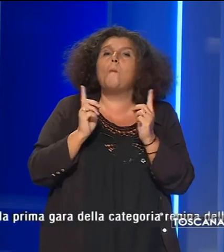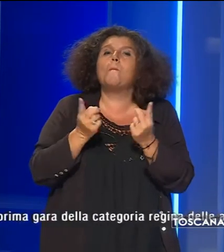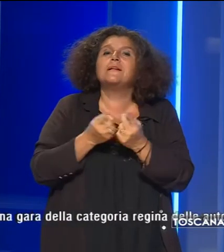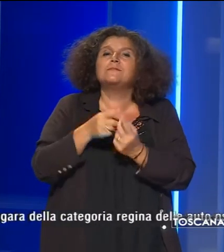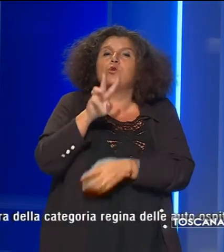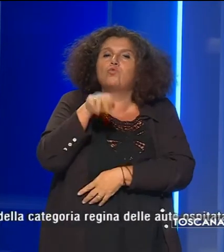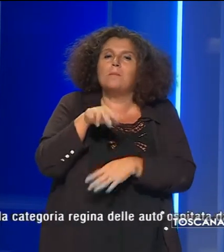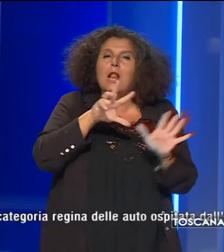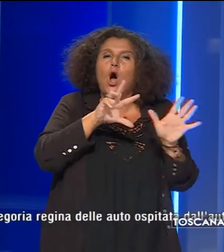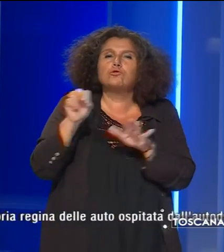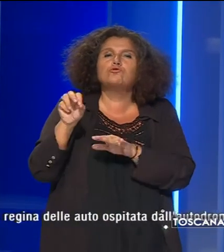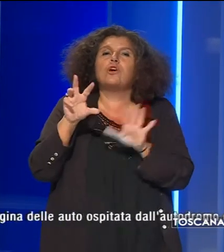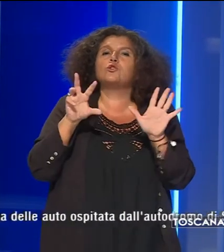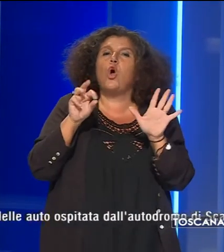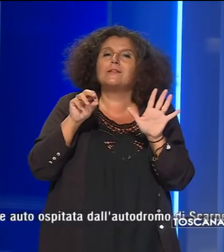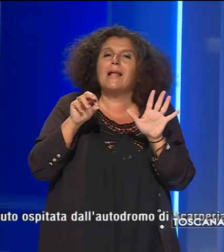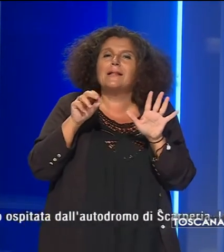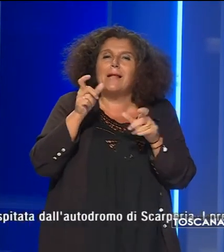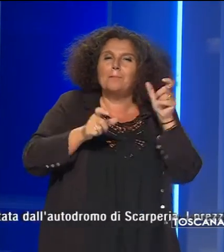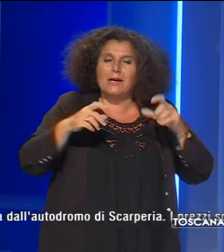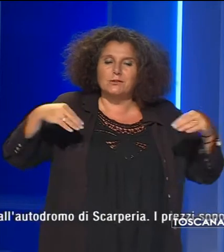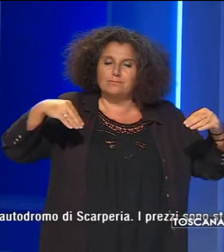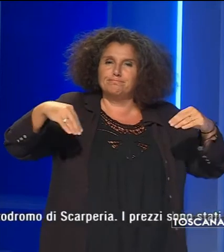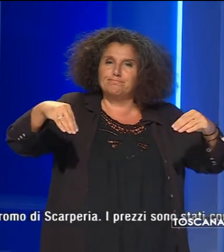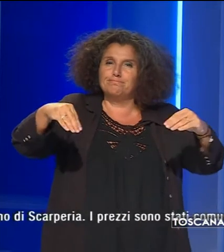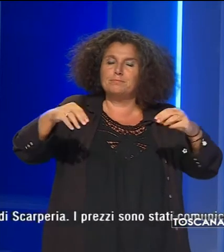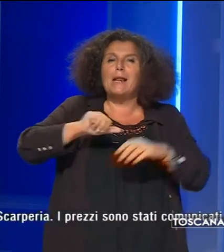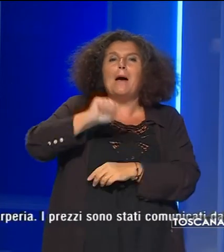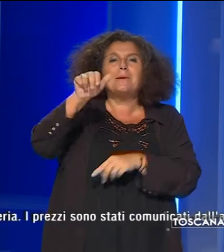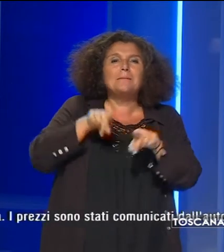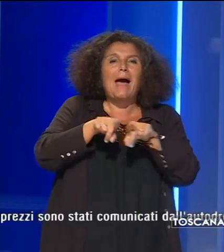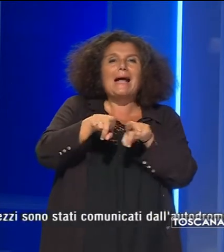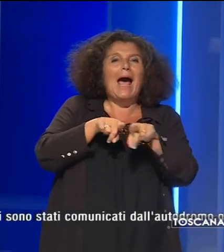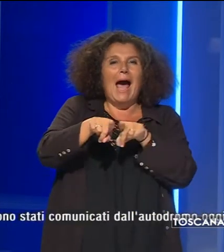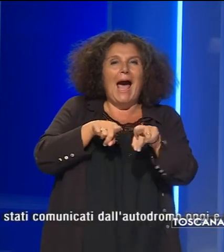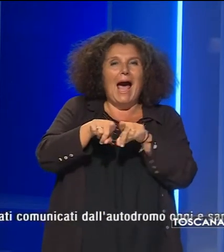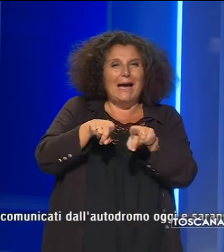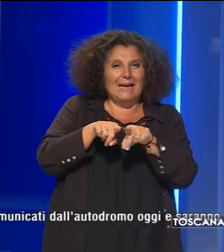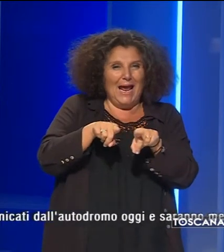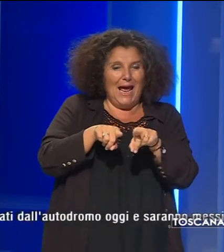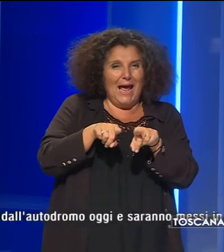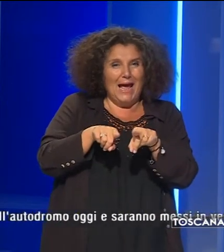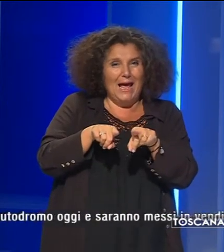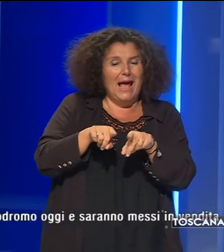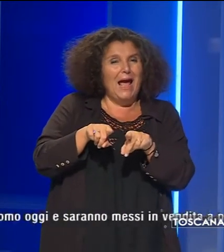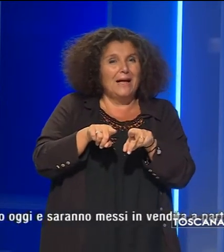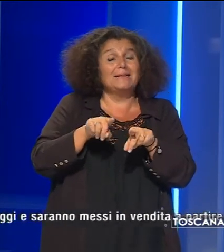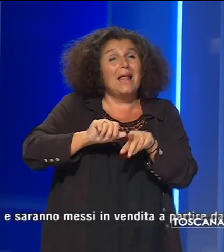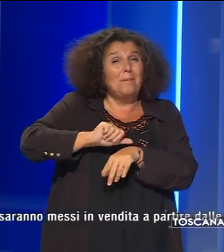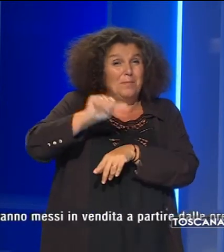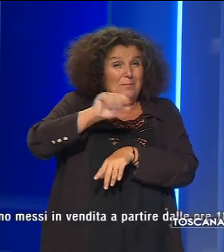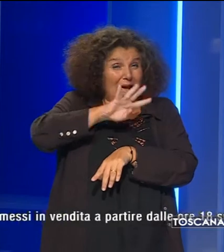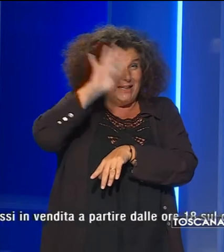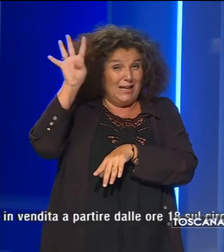2.880 gli spettatori ammessi per la prima gara della categoria regina delle auto